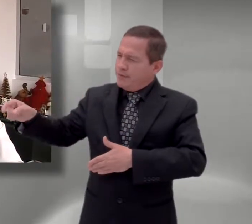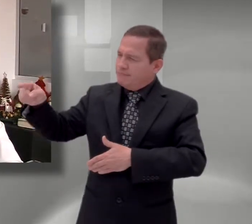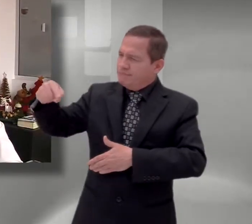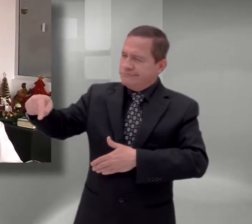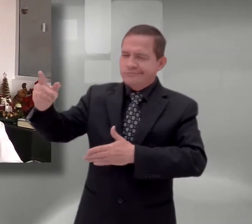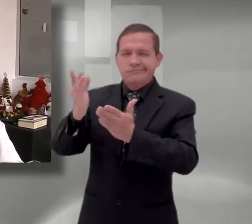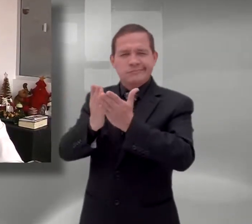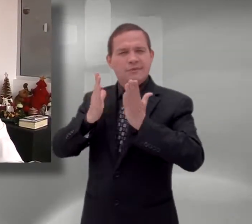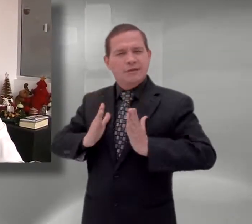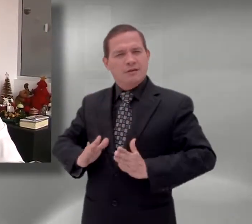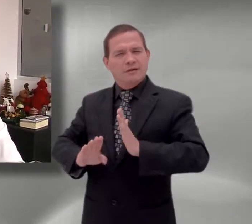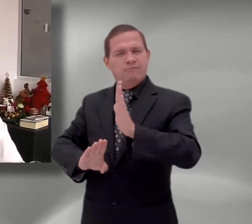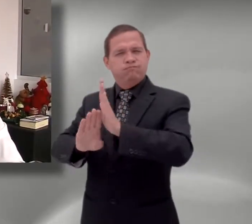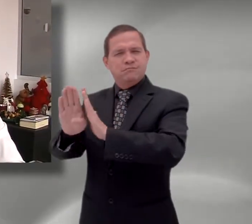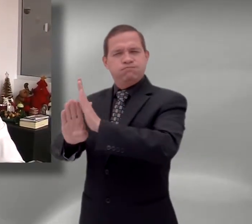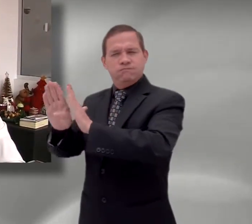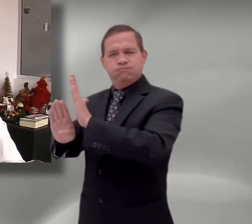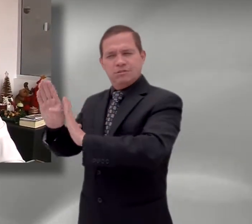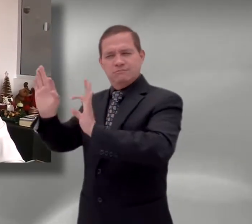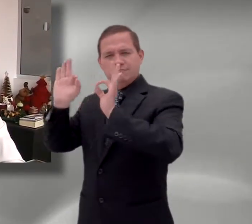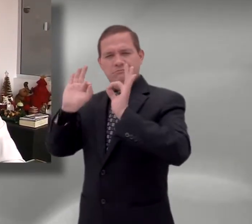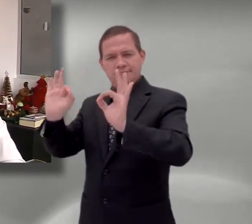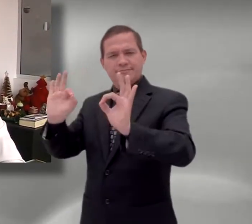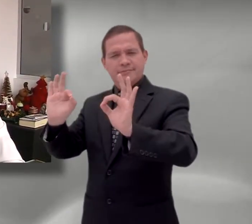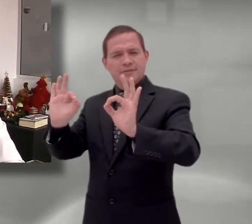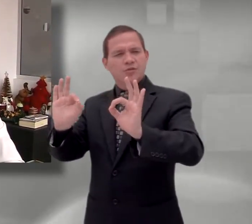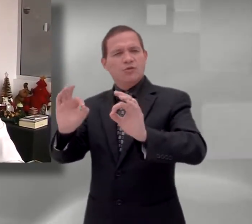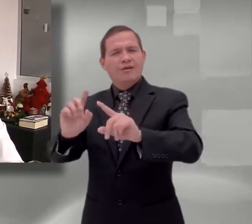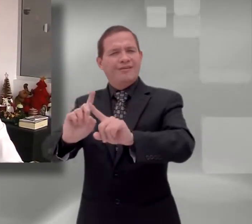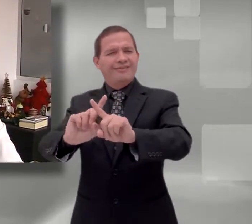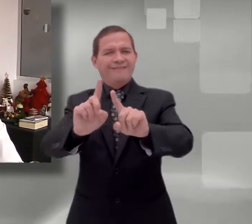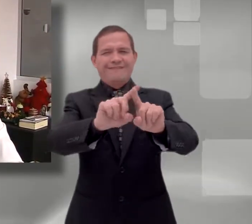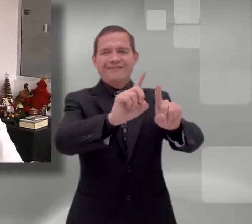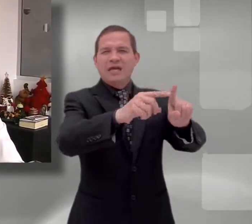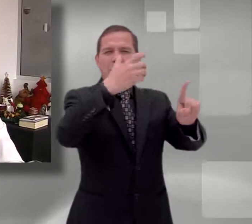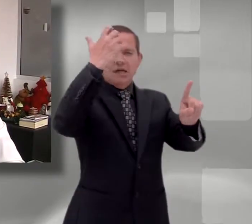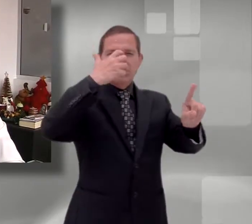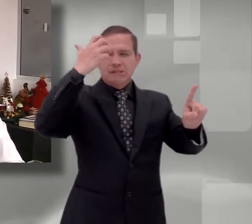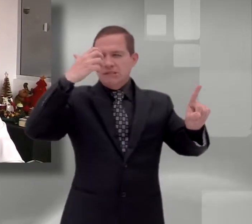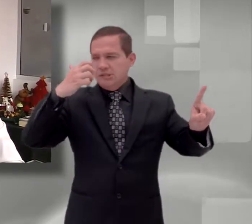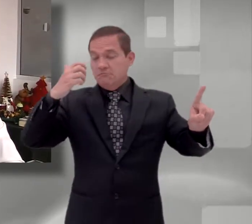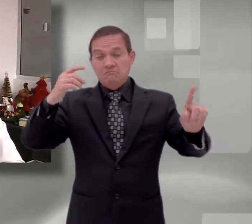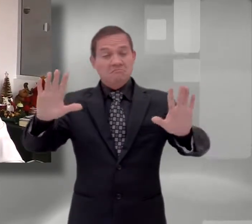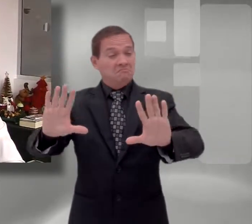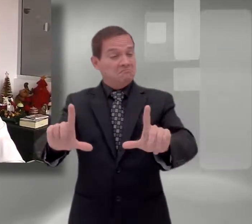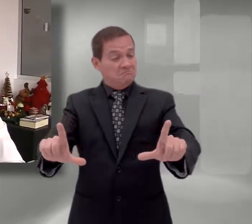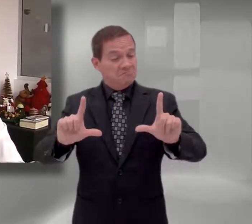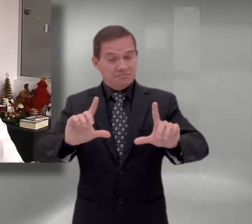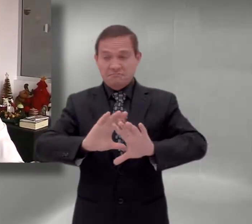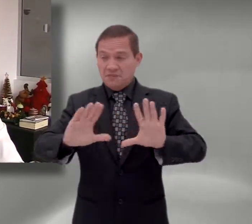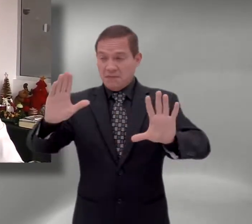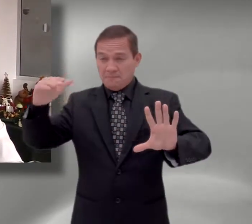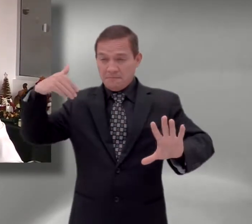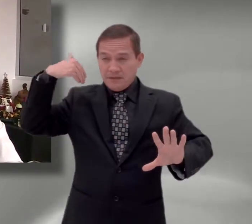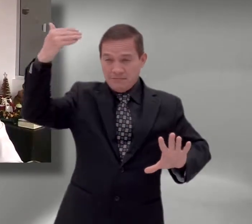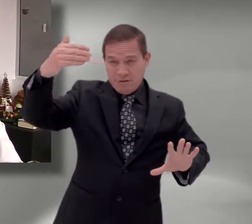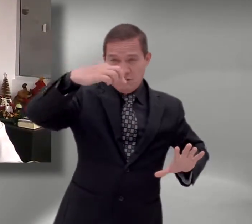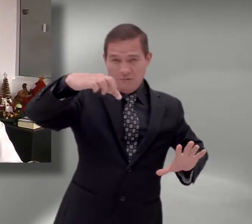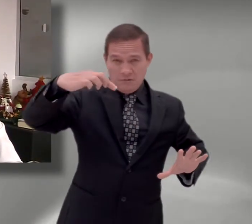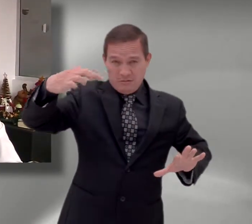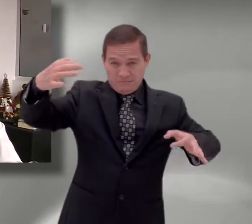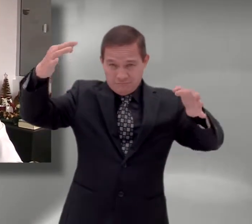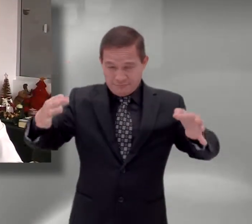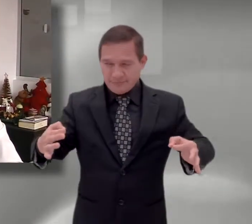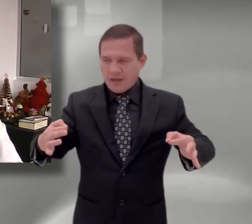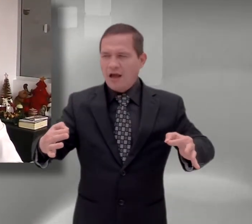en diferentes tipos de pruebas, pero también por mejorar ese desempeño profesional a través de procesos de comunicación realmente